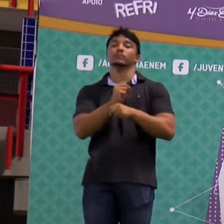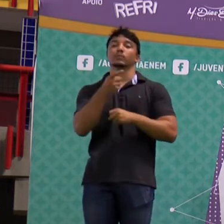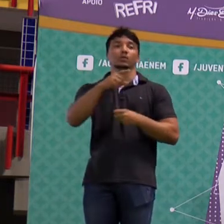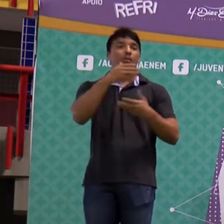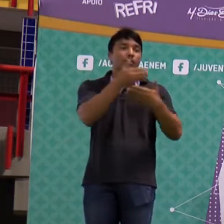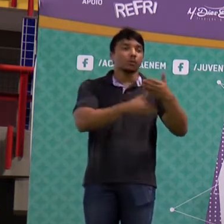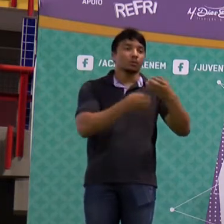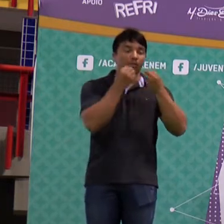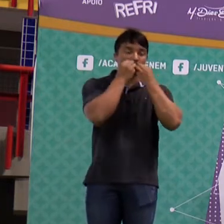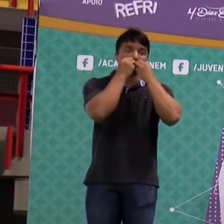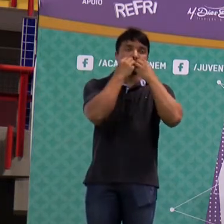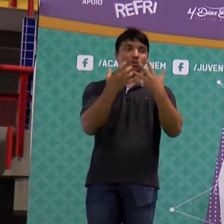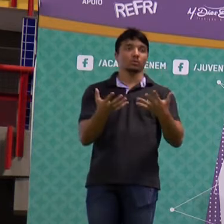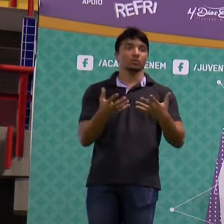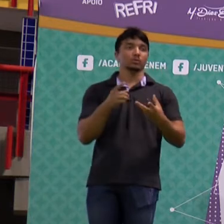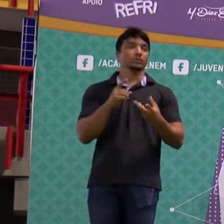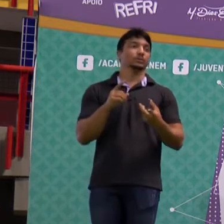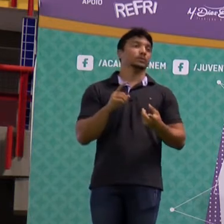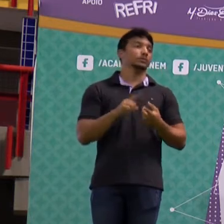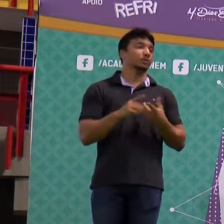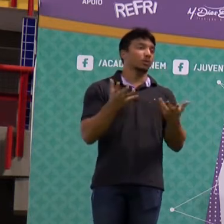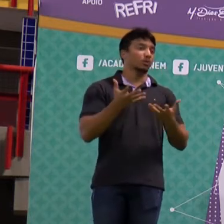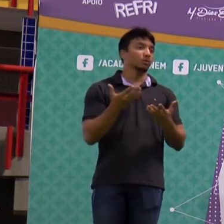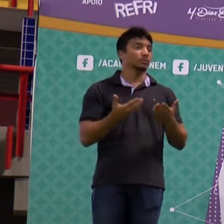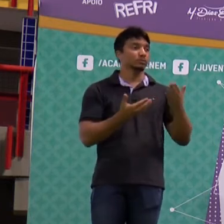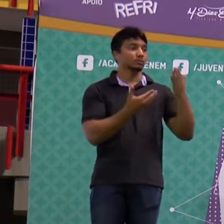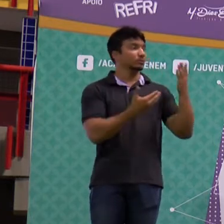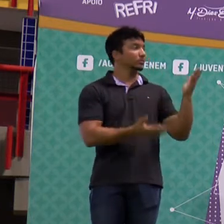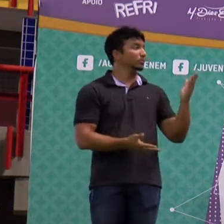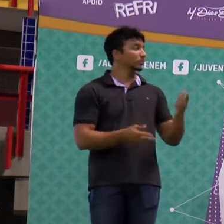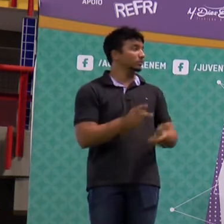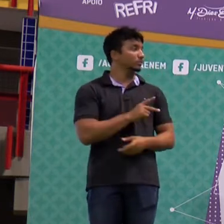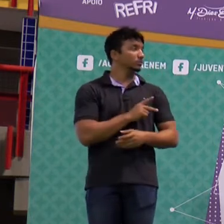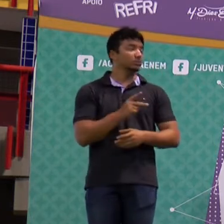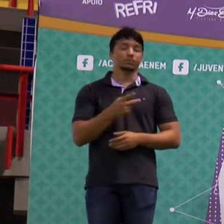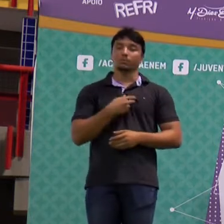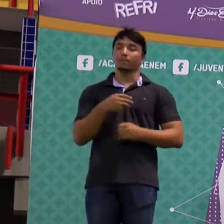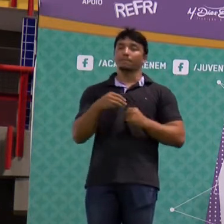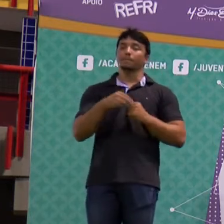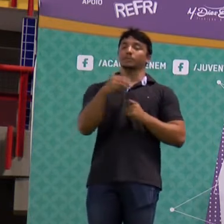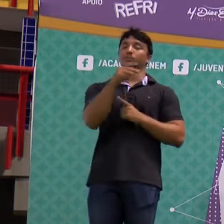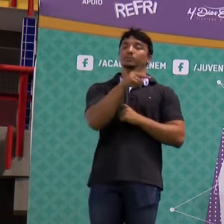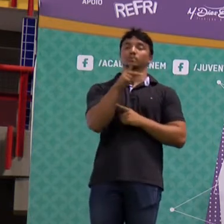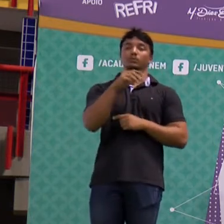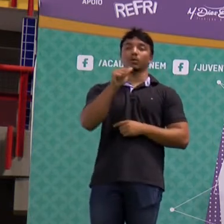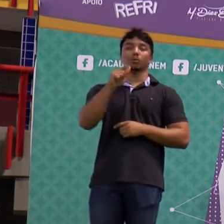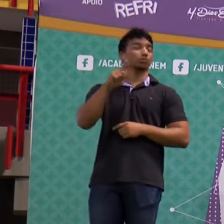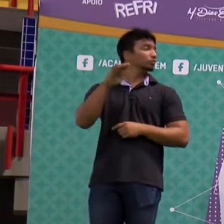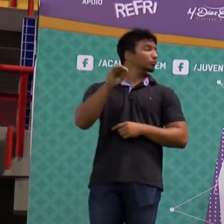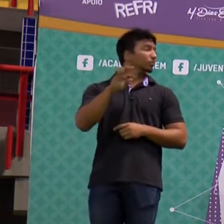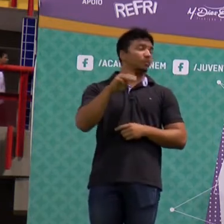prova. e vocês agora vão ficar com o excelente mestre, professor Augusto Mello.